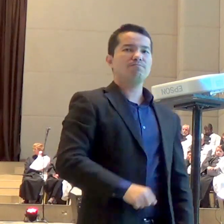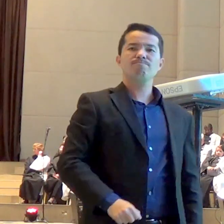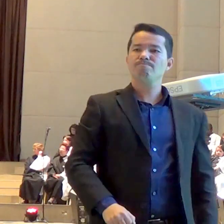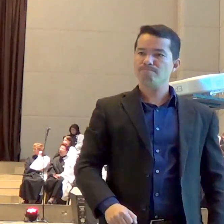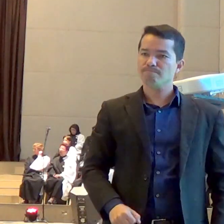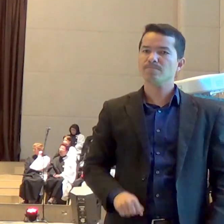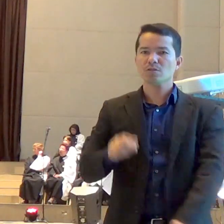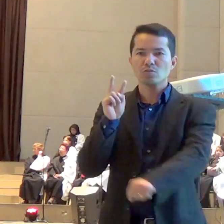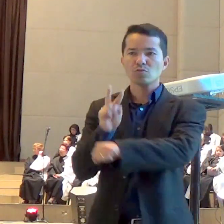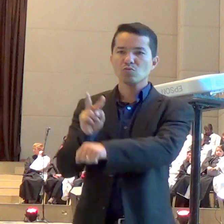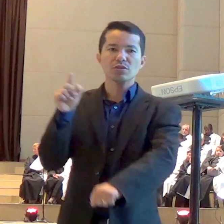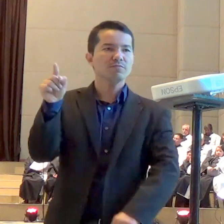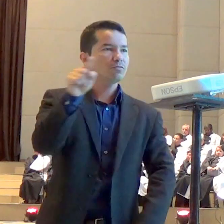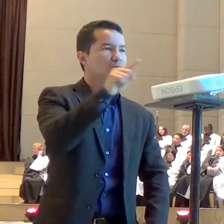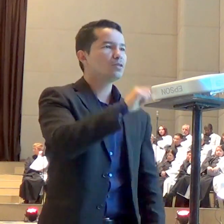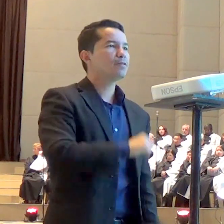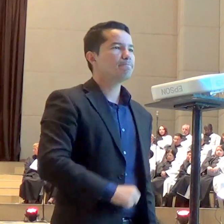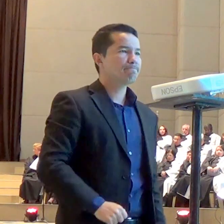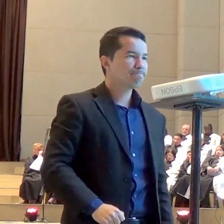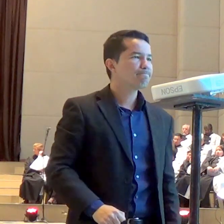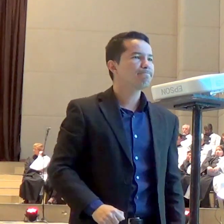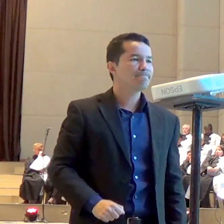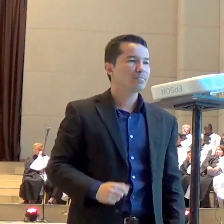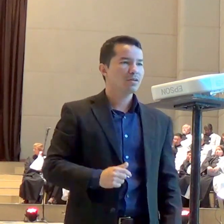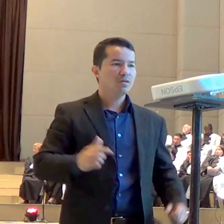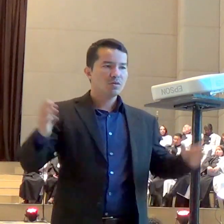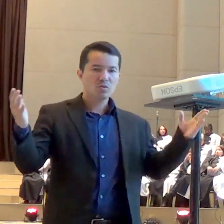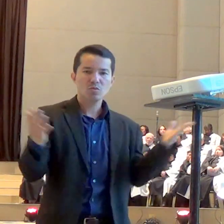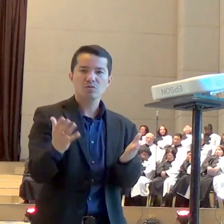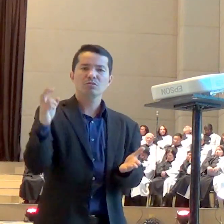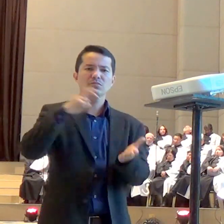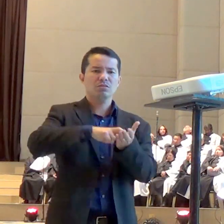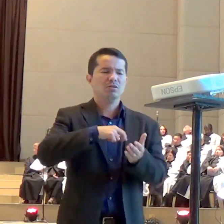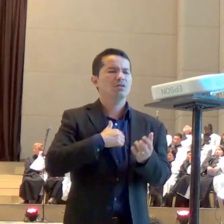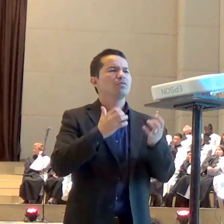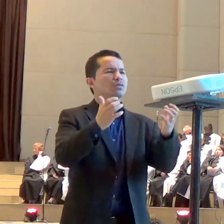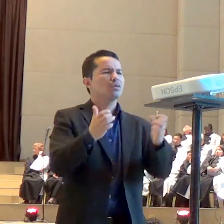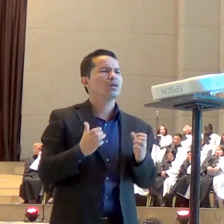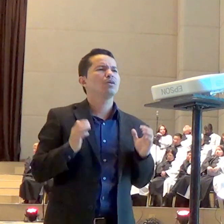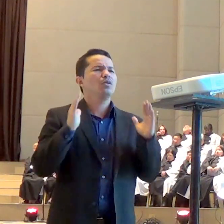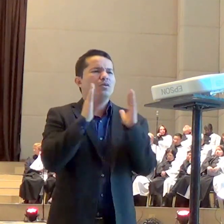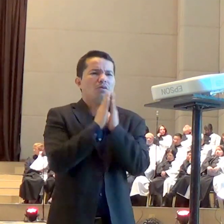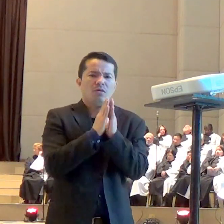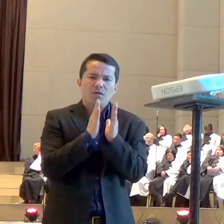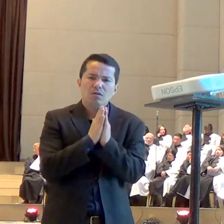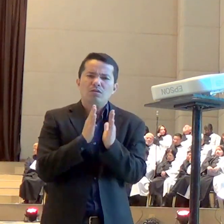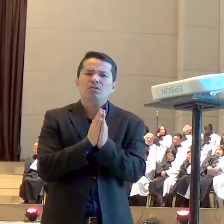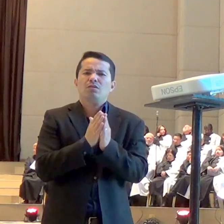orar não para os anjos porque a gente tem alguém que é maior que os anjos